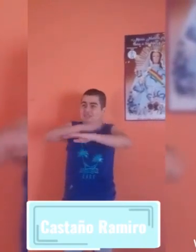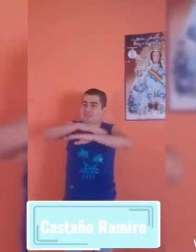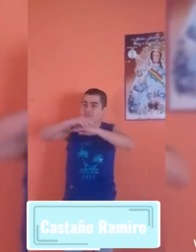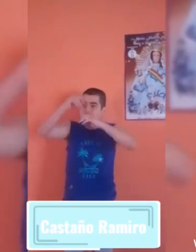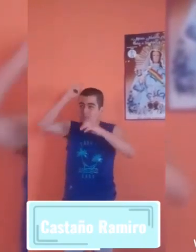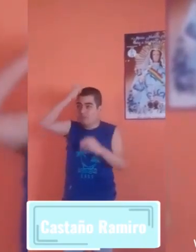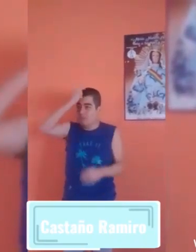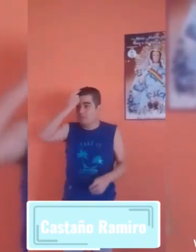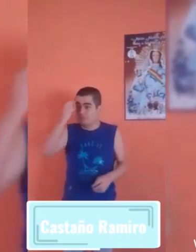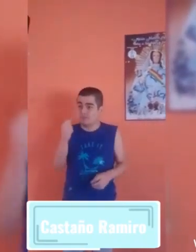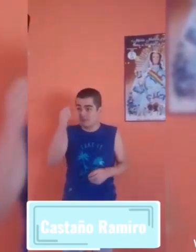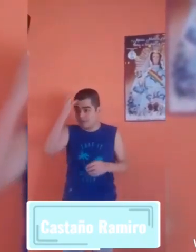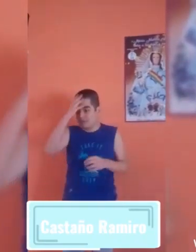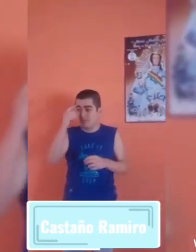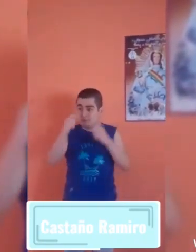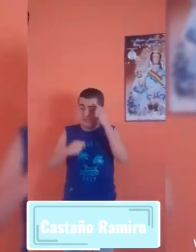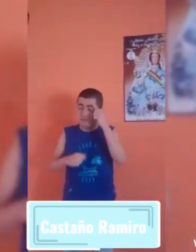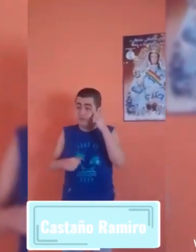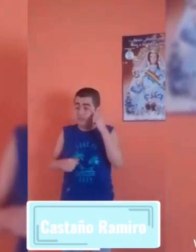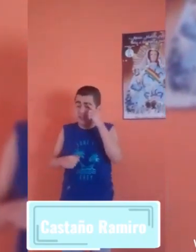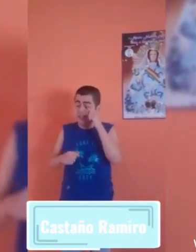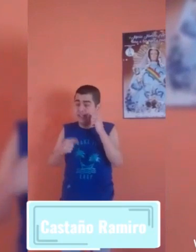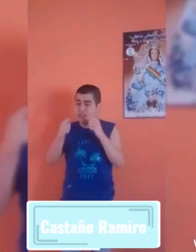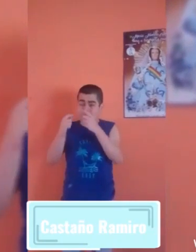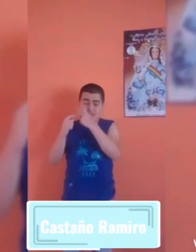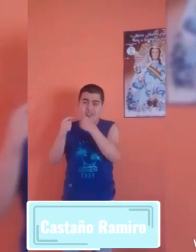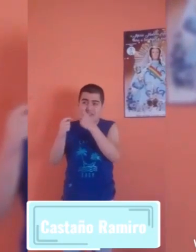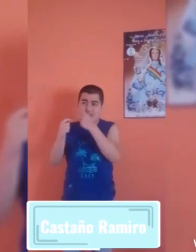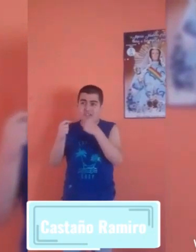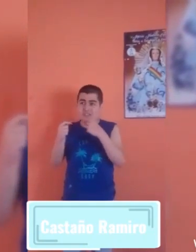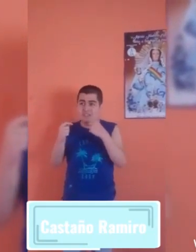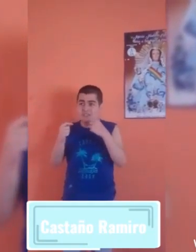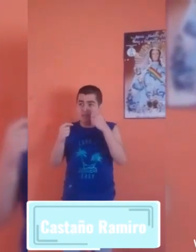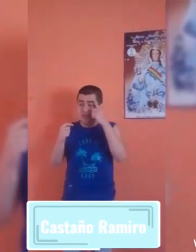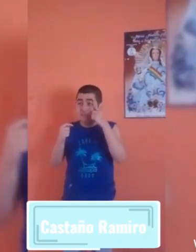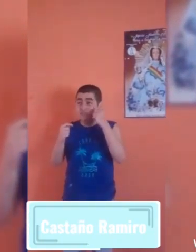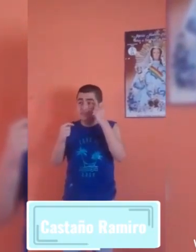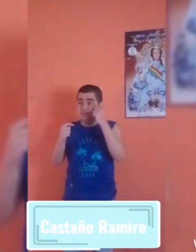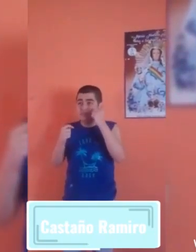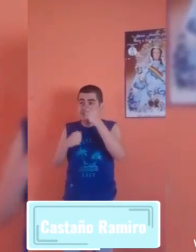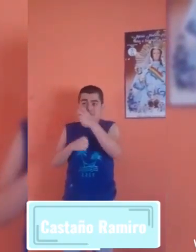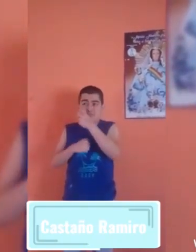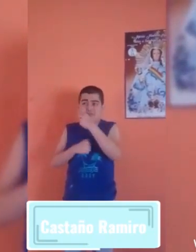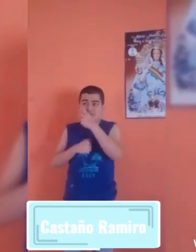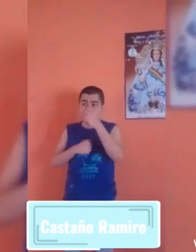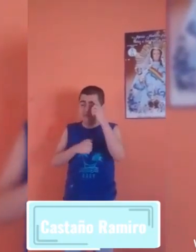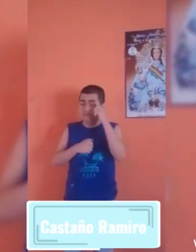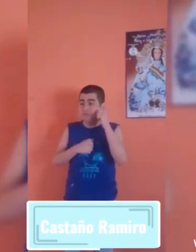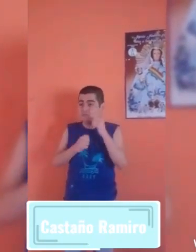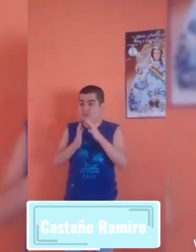me dan ganas de llorar Y no, vernos desde lejos